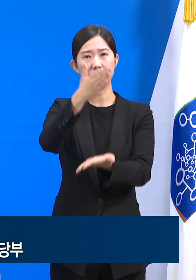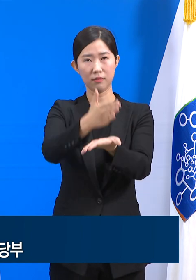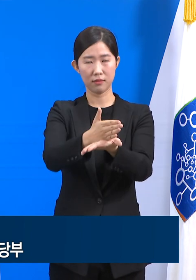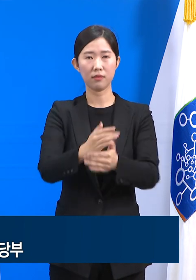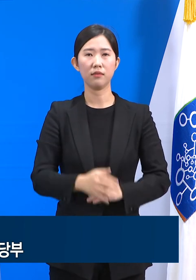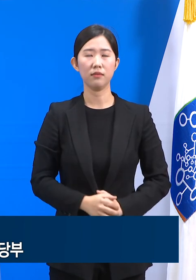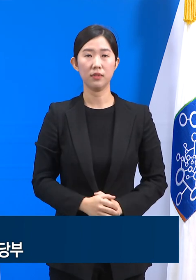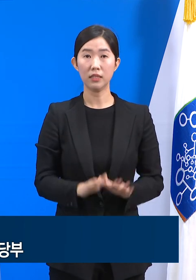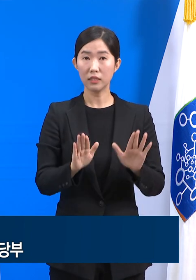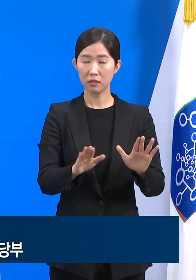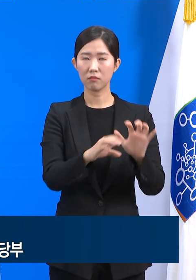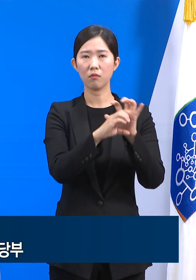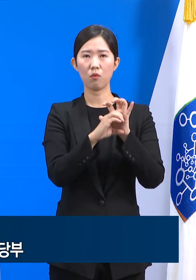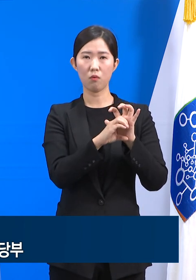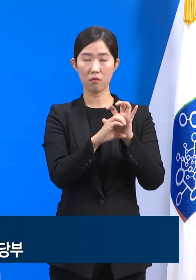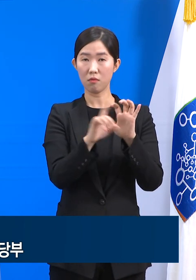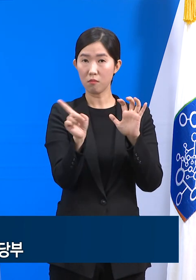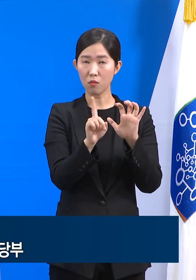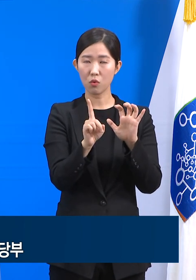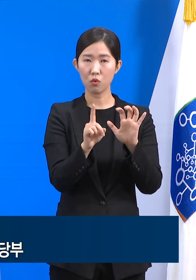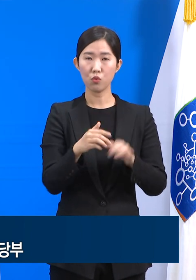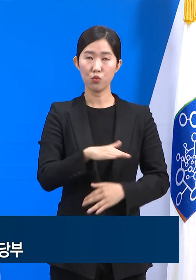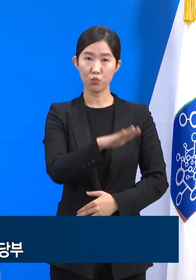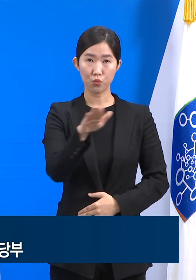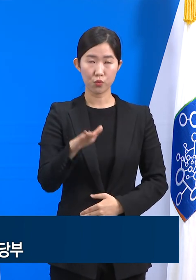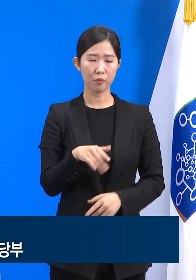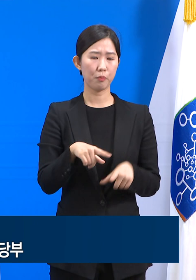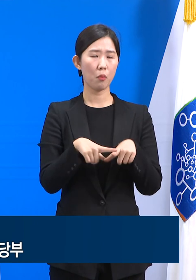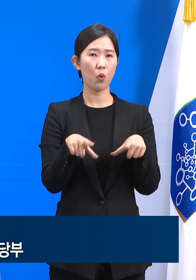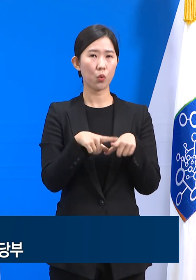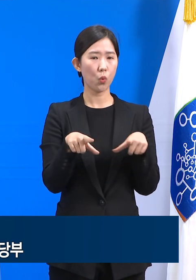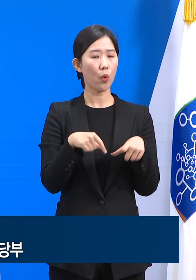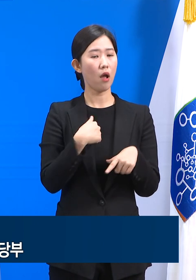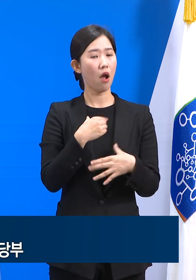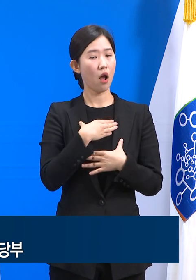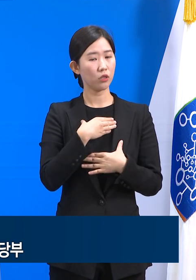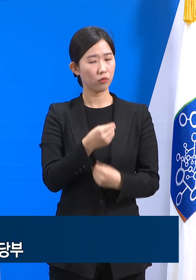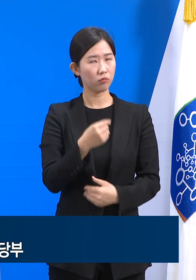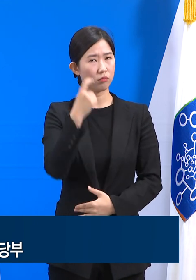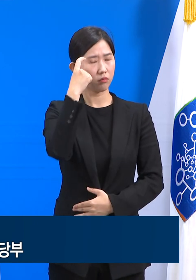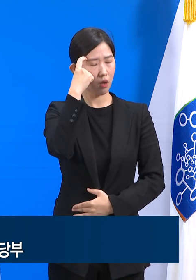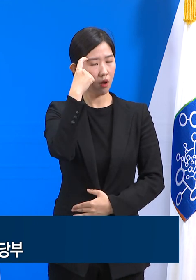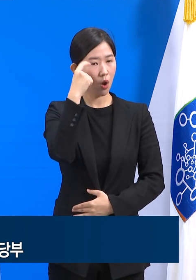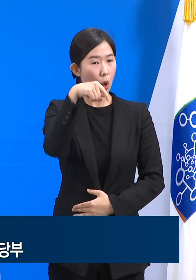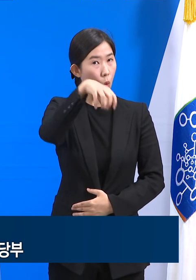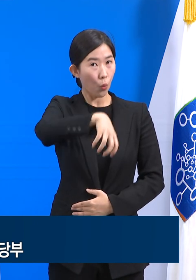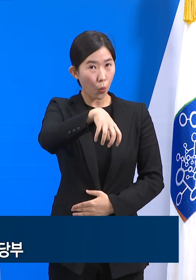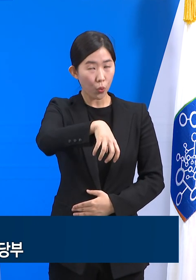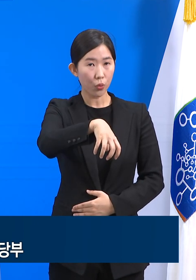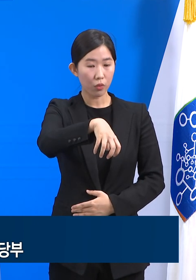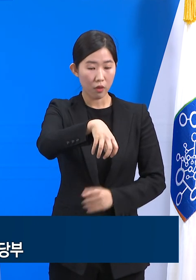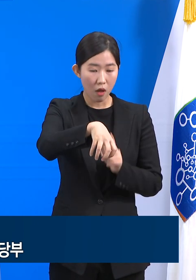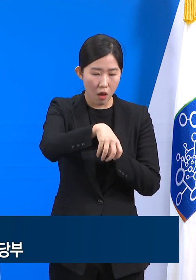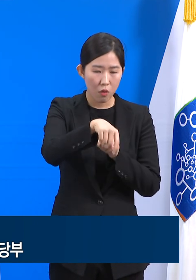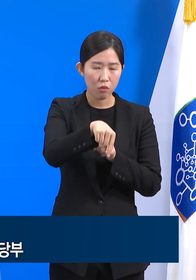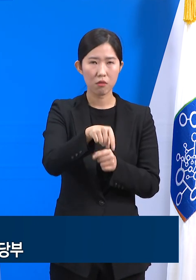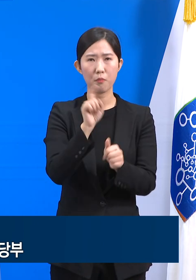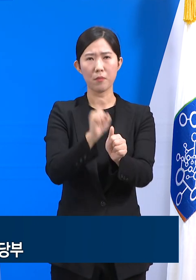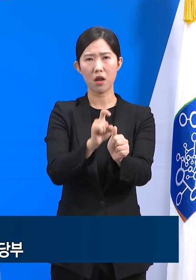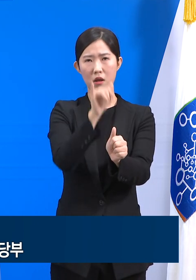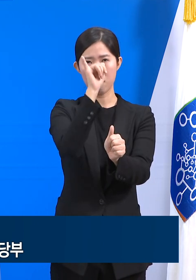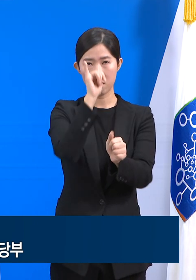지금의 코로나19는 우리가 평소에 안전하다고 생각했던 공간 그리고 관계들에서 발연되고 있습니다.